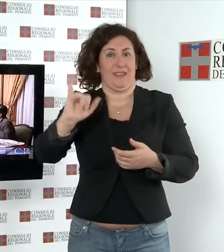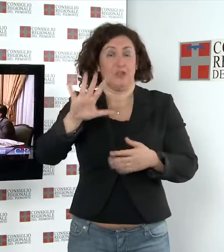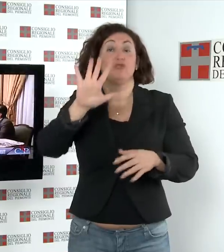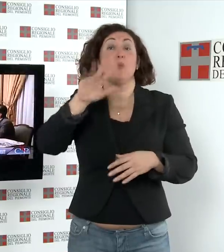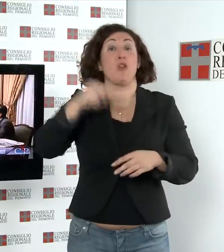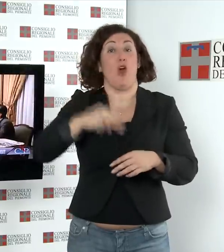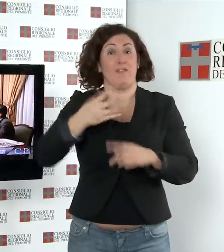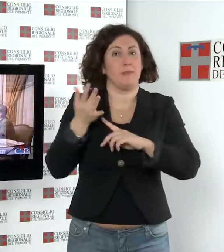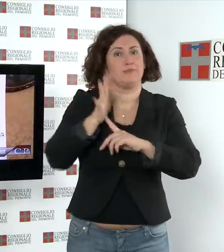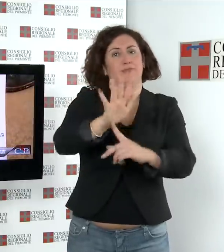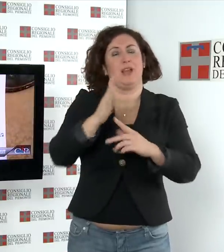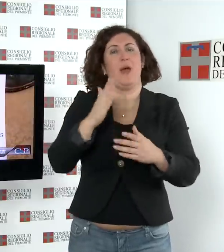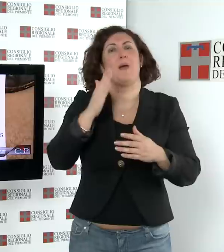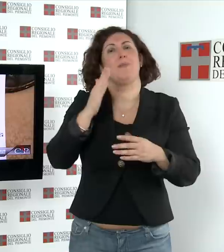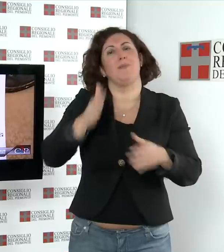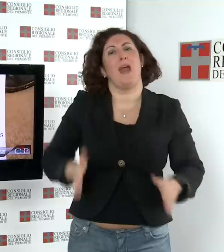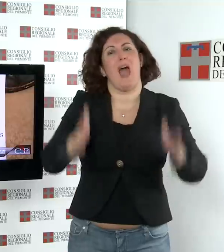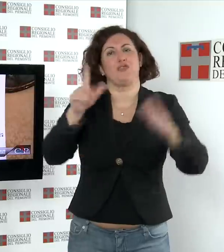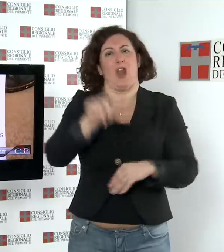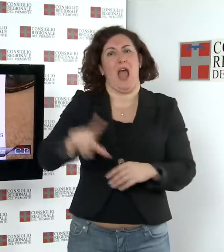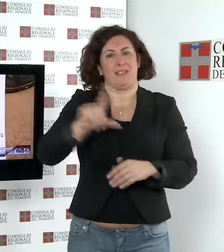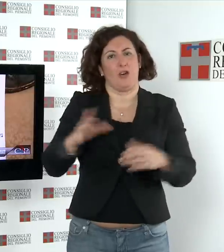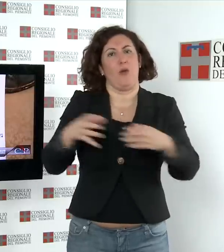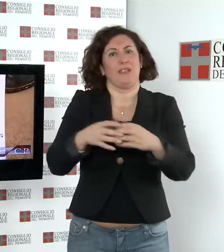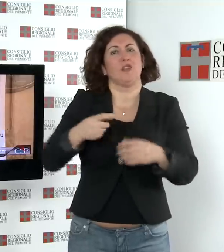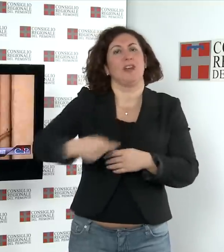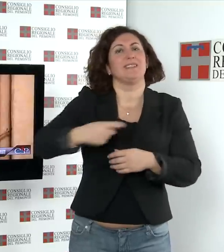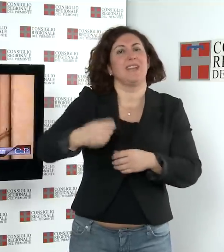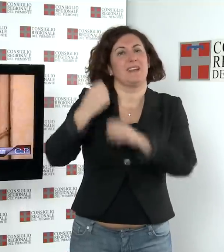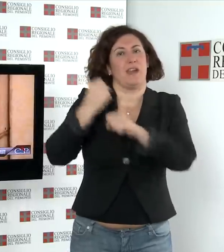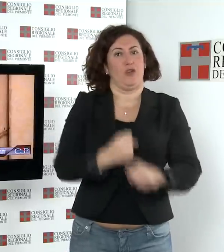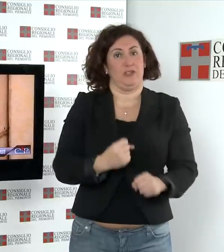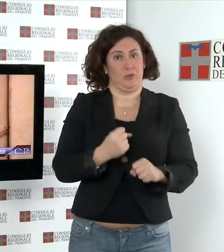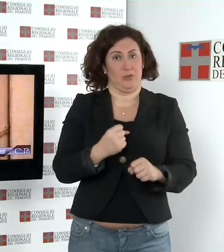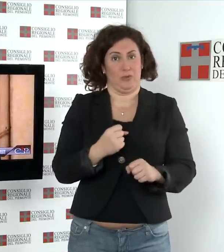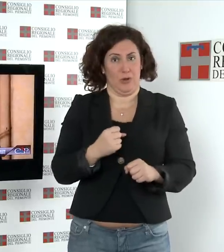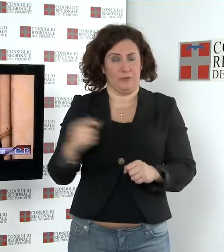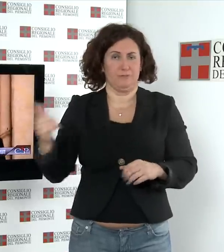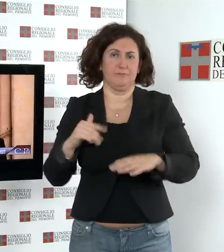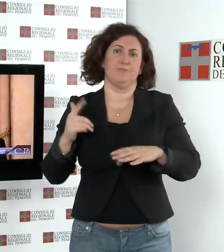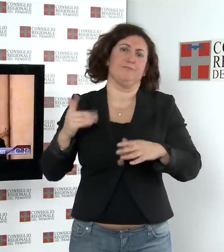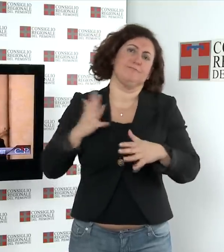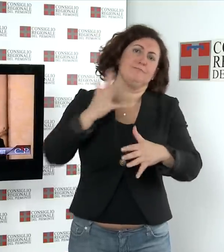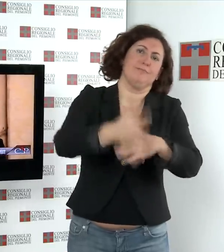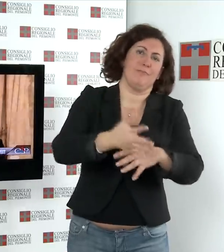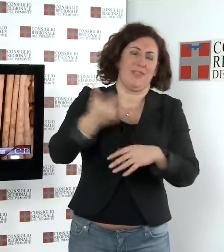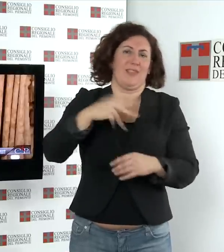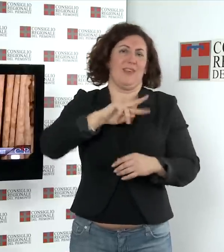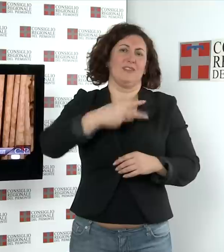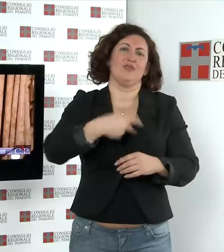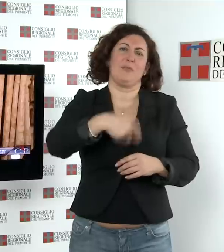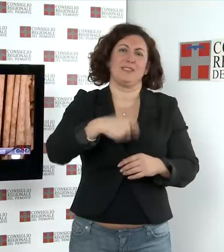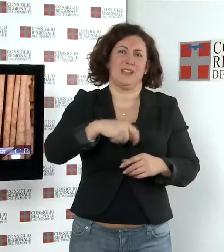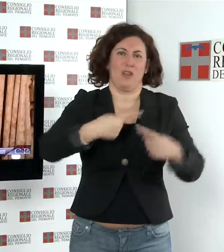Lascaris Dal Comitato Resistenza e Costituzione Sono intervenuti il Vice Presidente del Consiglio regionale Roberto Placido Gli